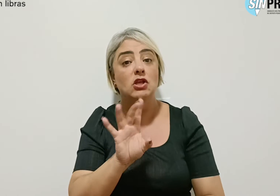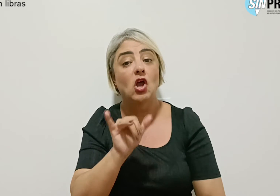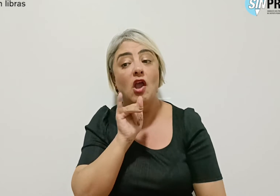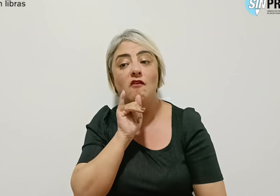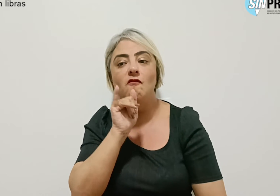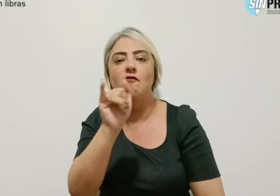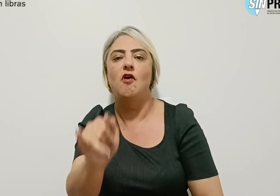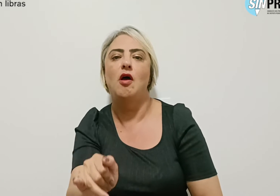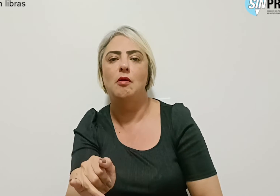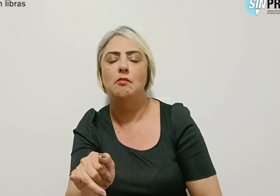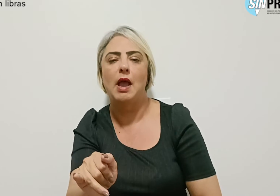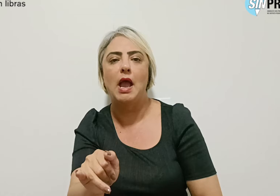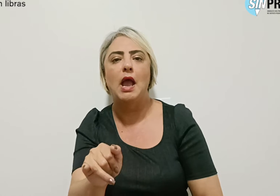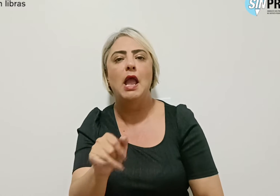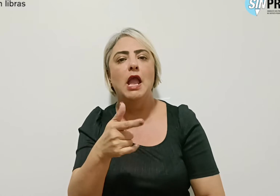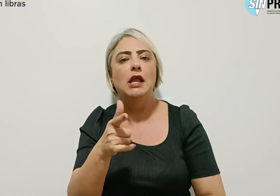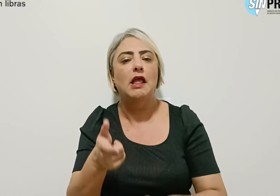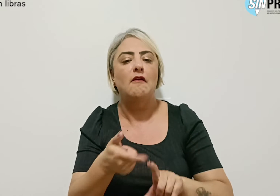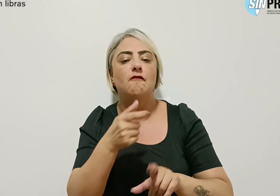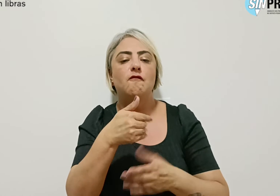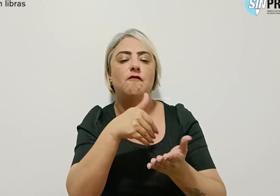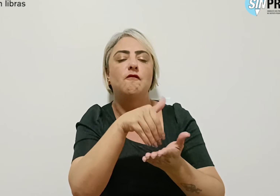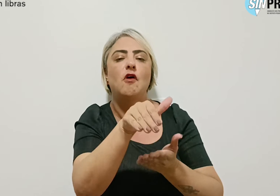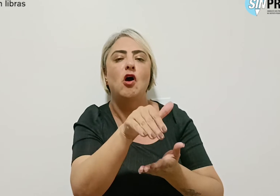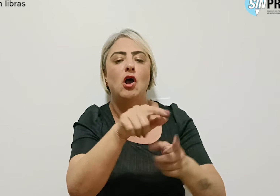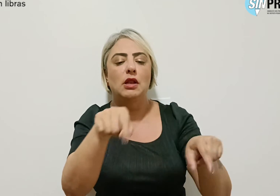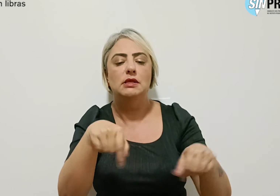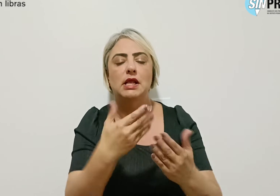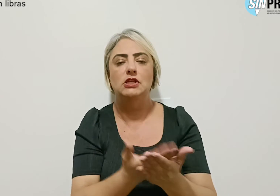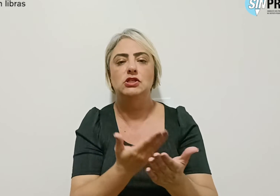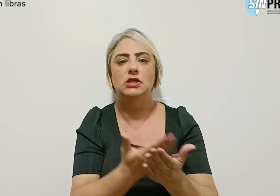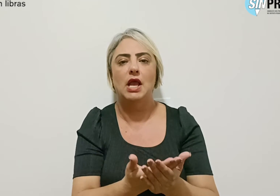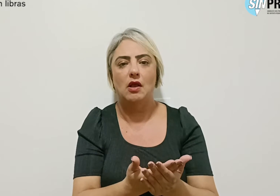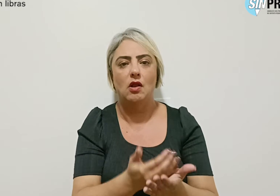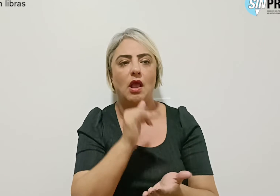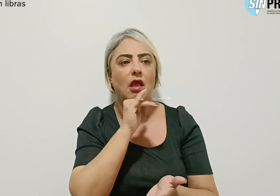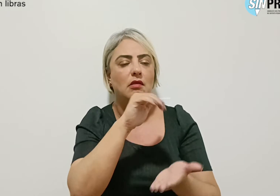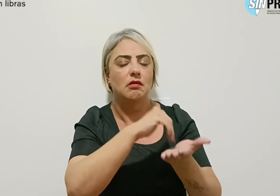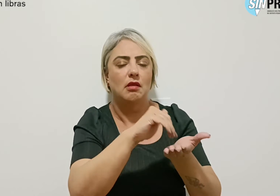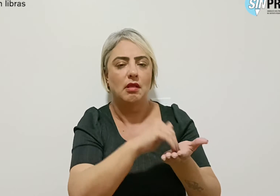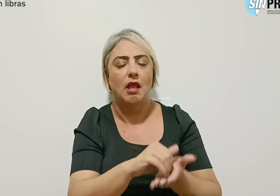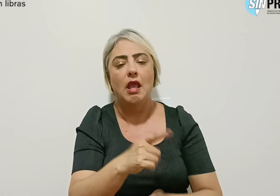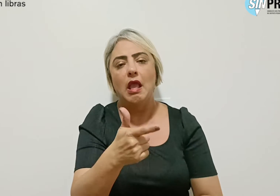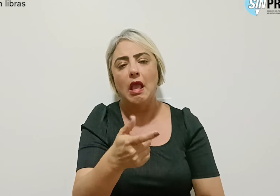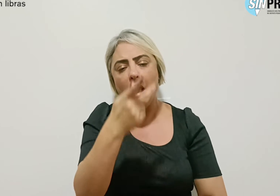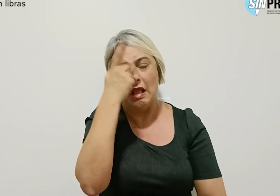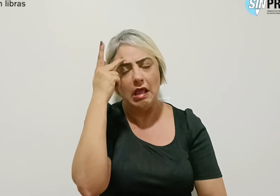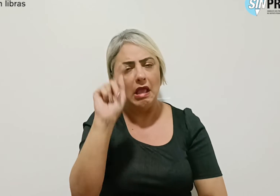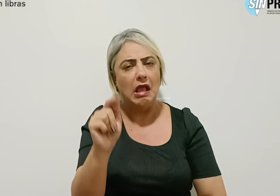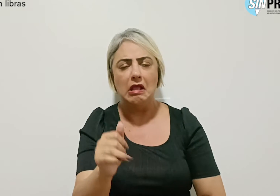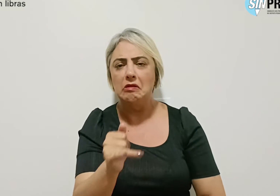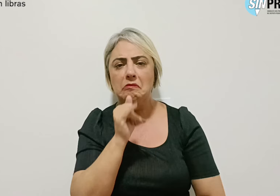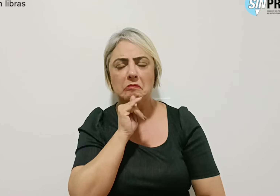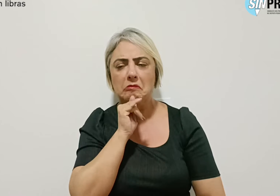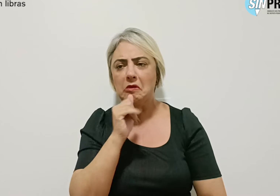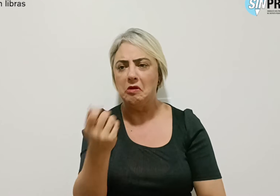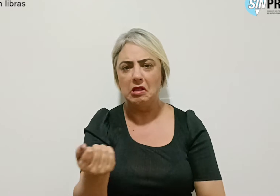de sua situação à Secretaria de Educação. Quem ainda não recebeu notificação da